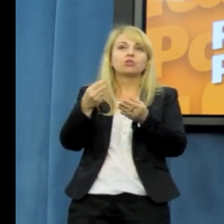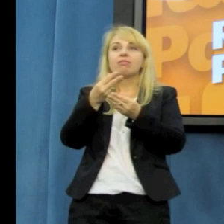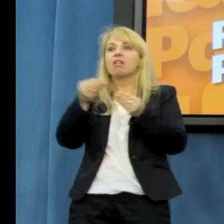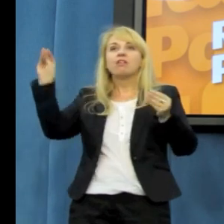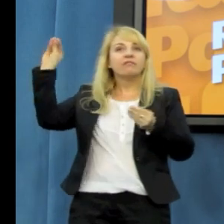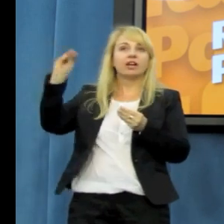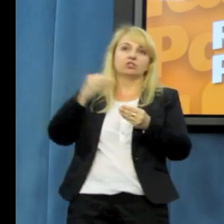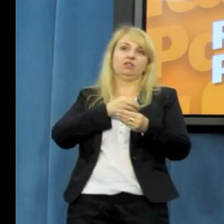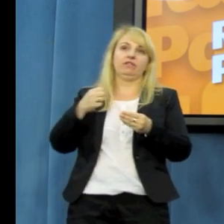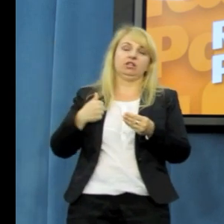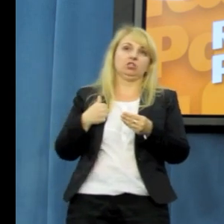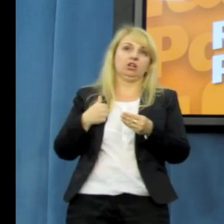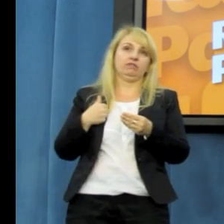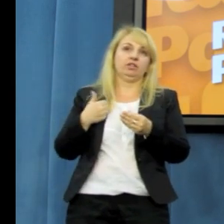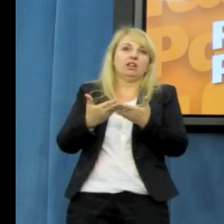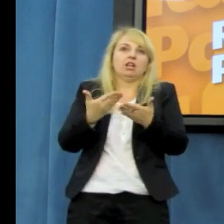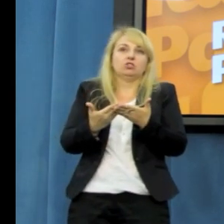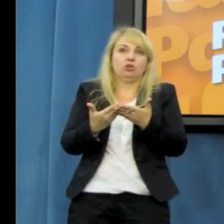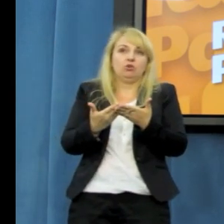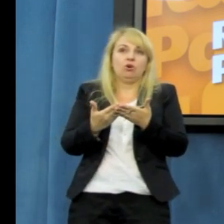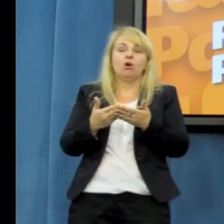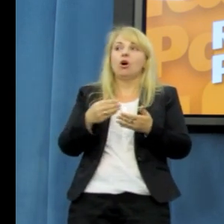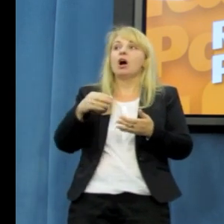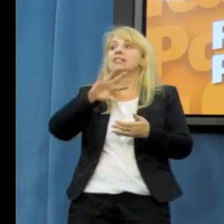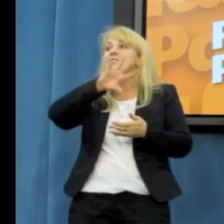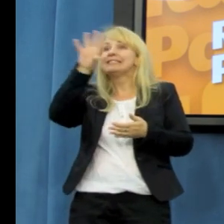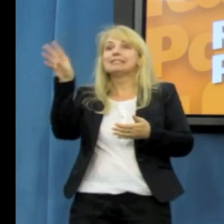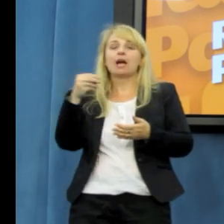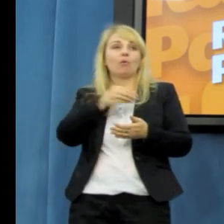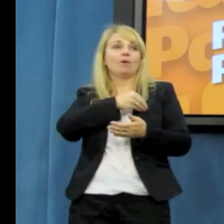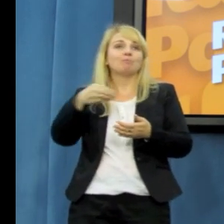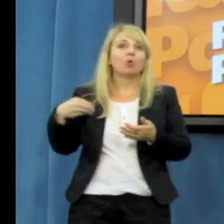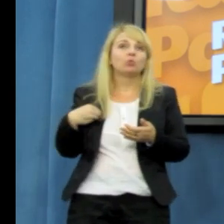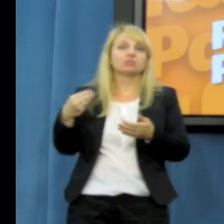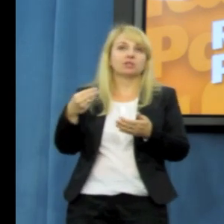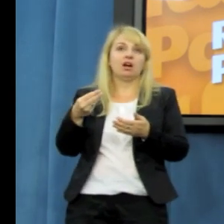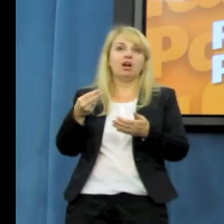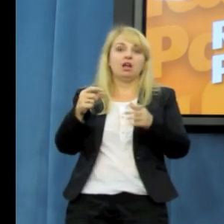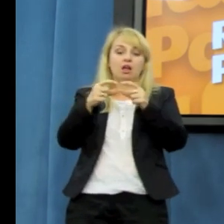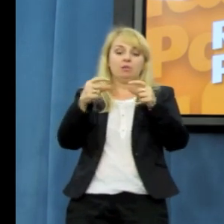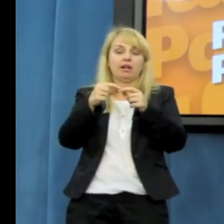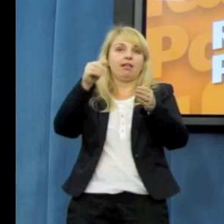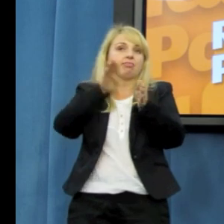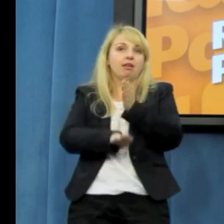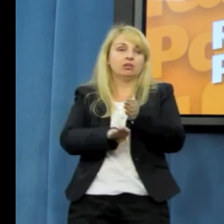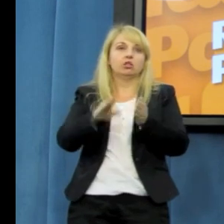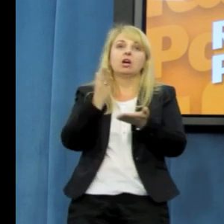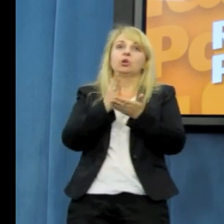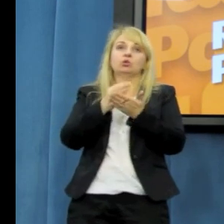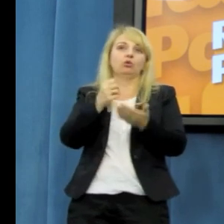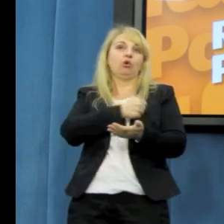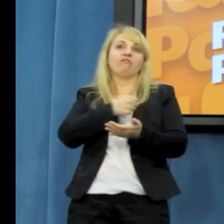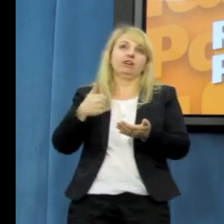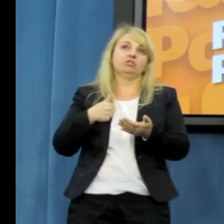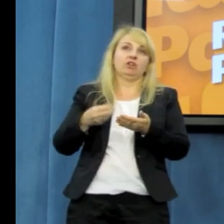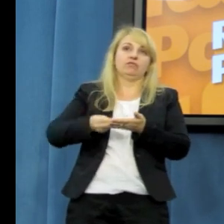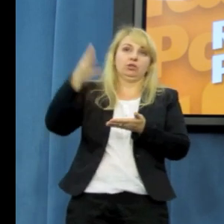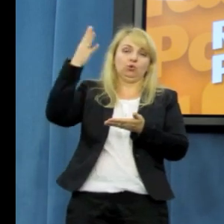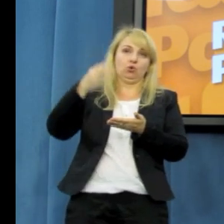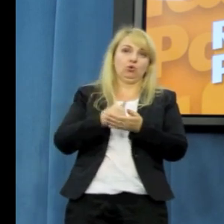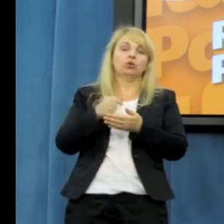przydadzą się również do budowy metra, że trzeba zarabiać na warszawach, na wszystkim, na czym się da. No,